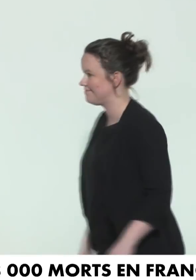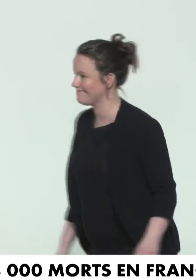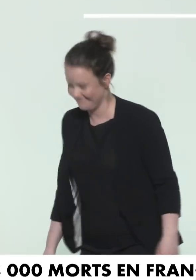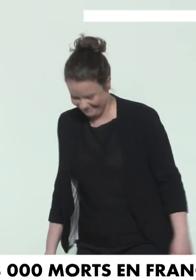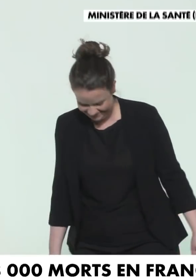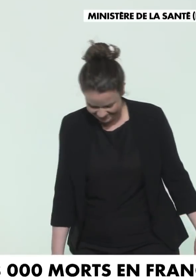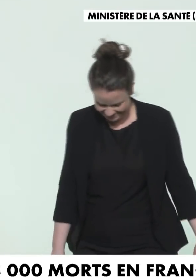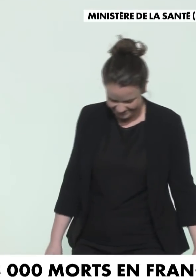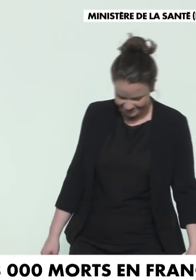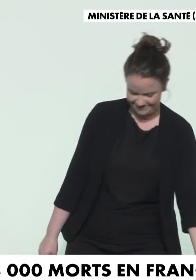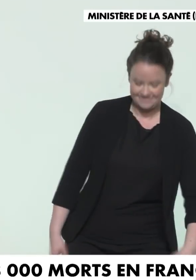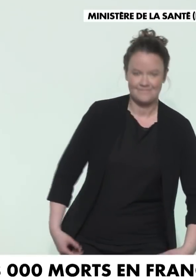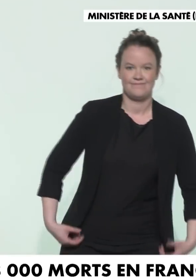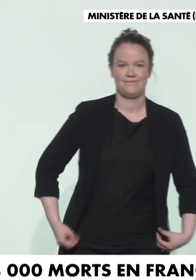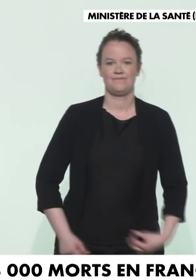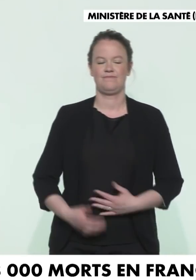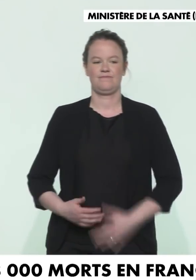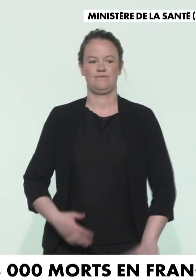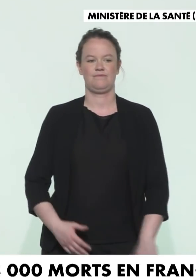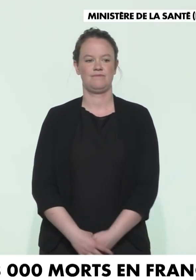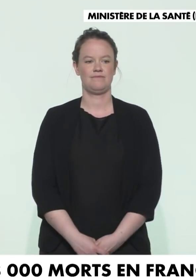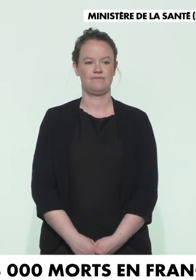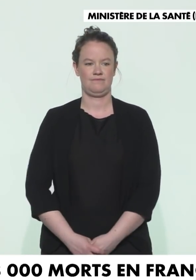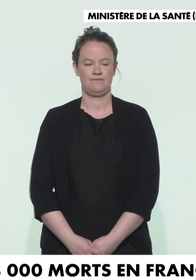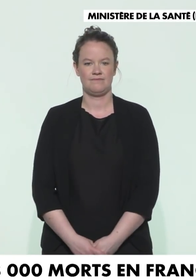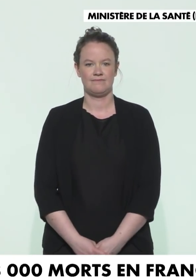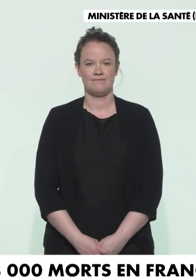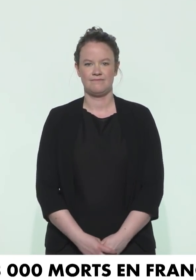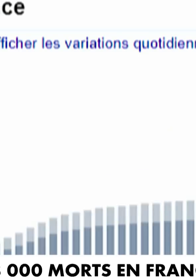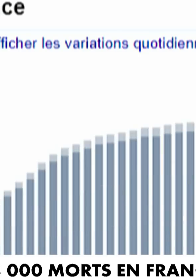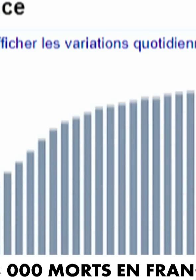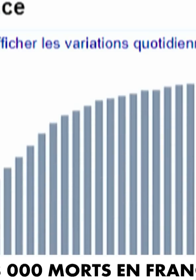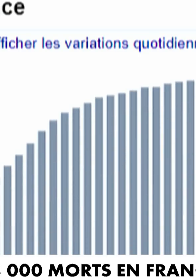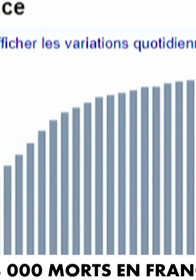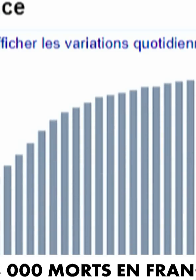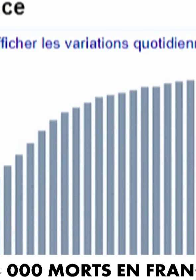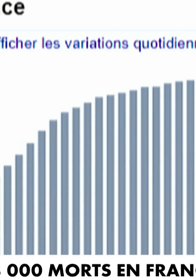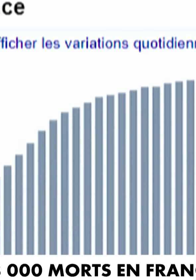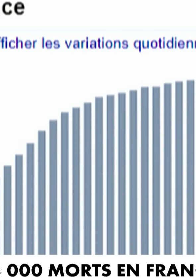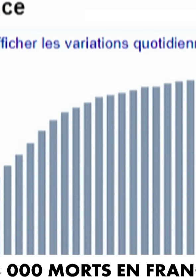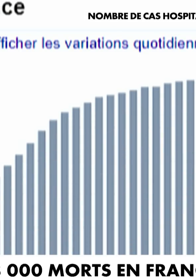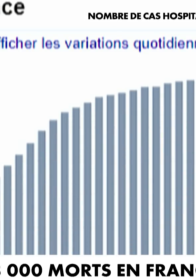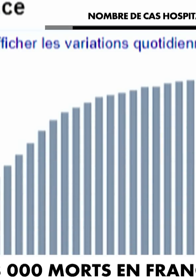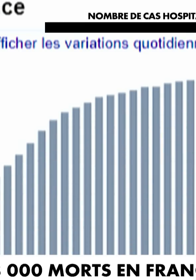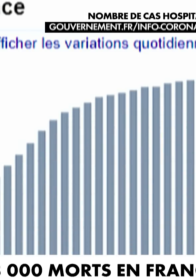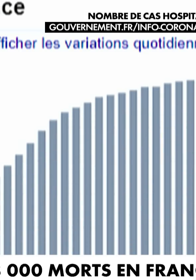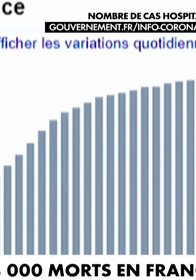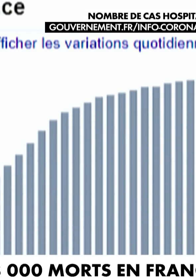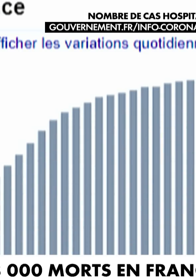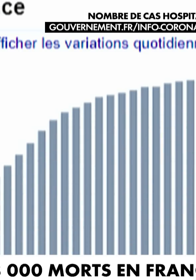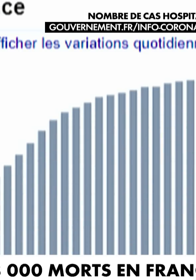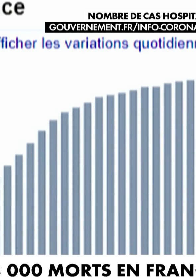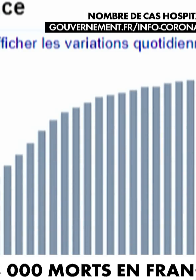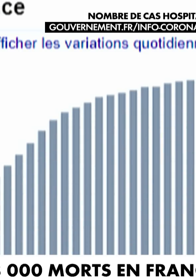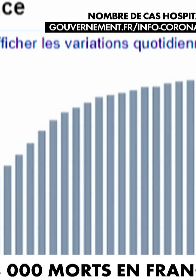Deuxième baisse consécutive du nombre de personnes hospitalisées pour Covid-19. 474 cas en moins dans les hôpitaux